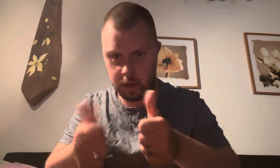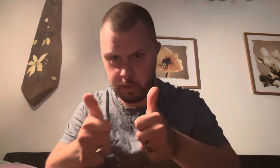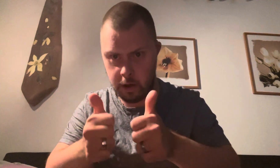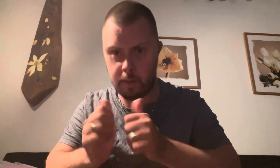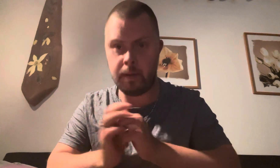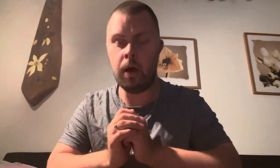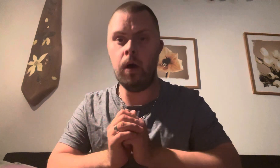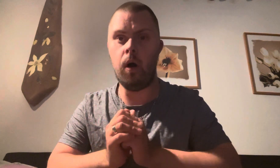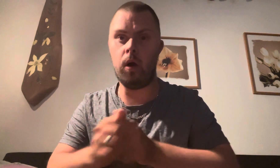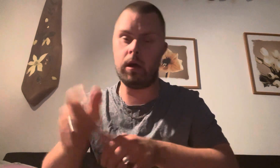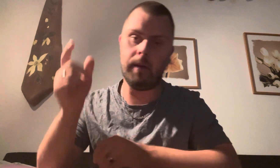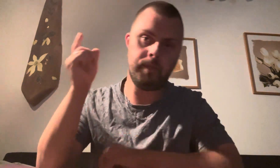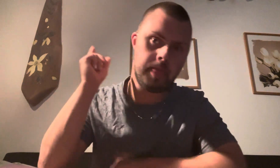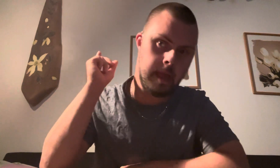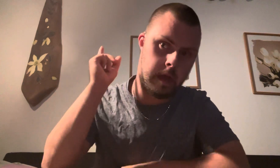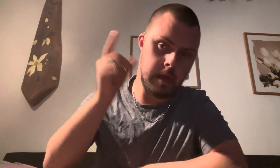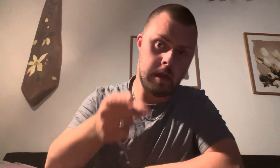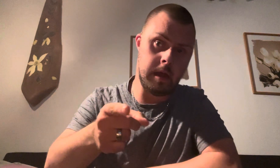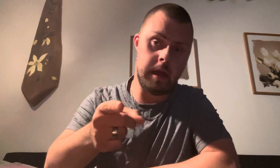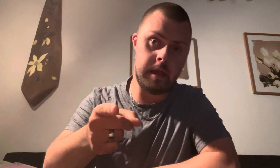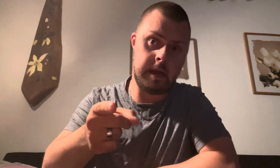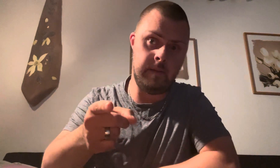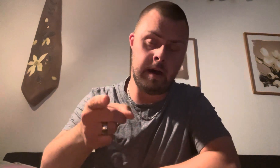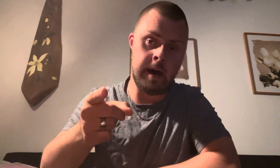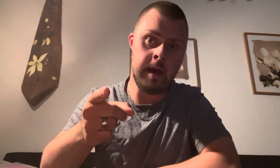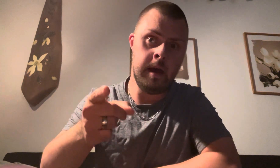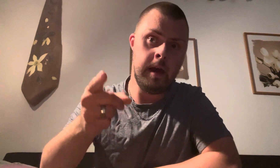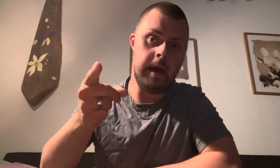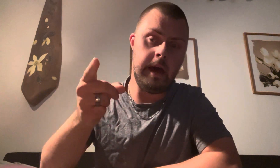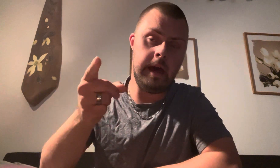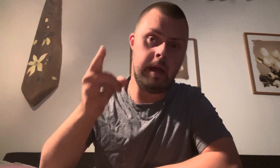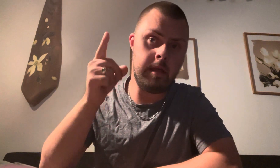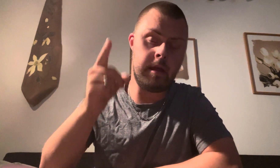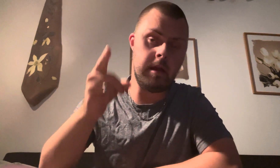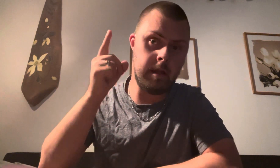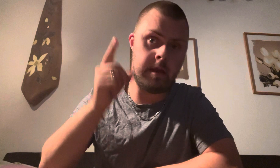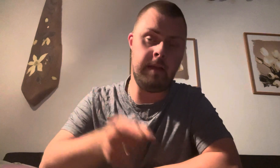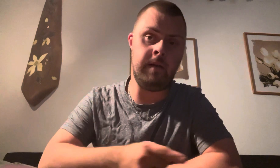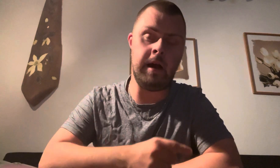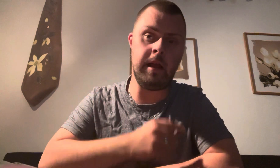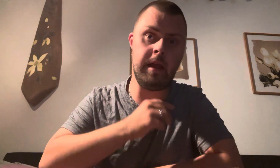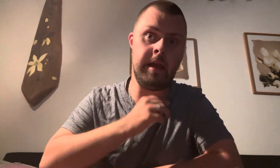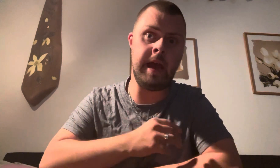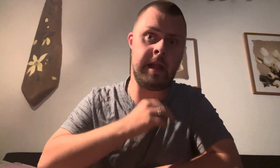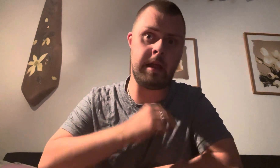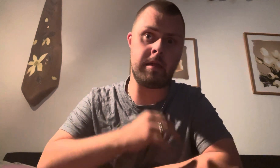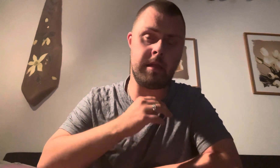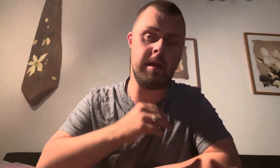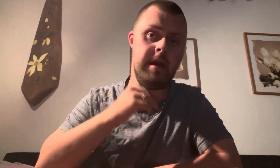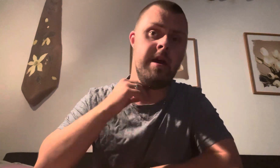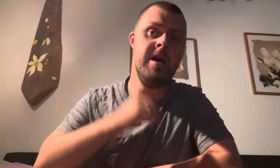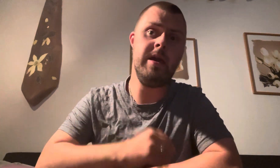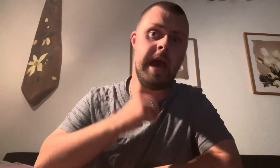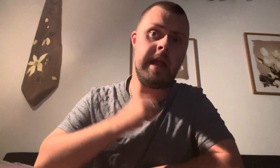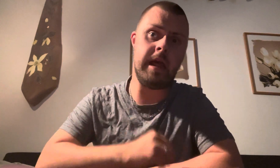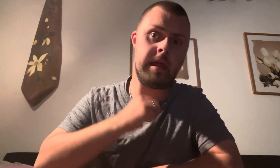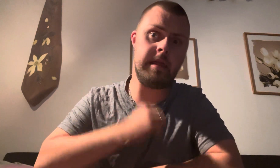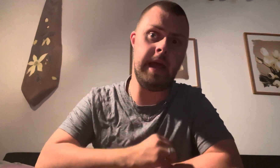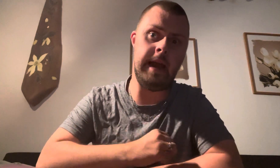tum upp. Och skriva, skriva jättesnäll,